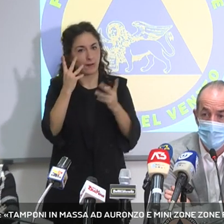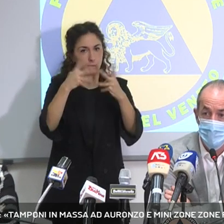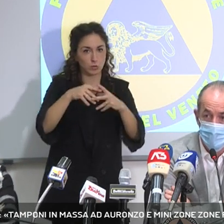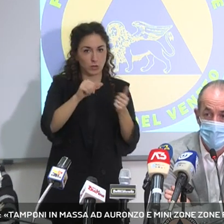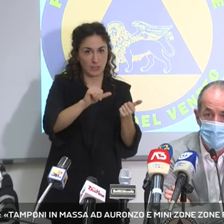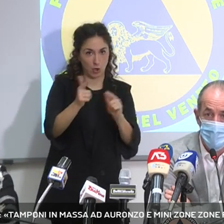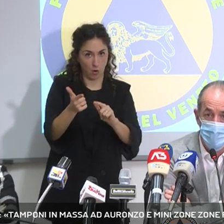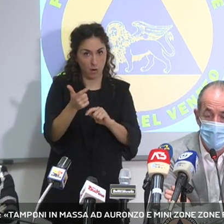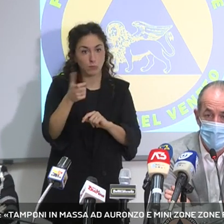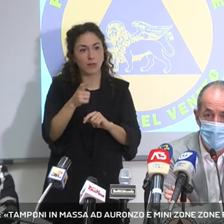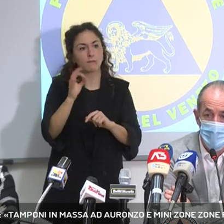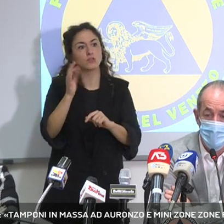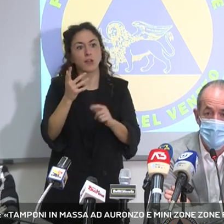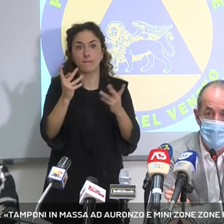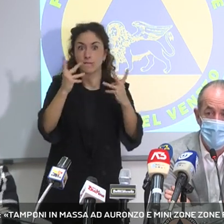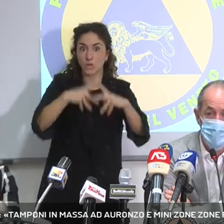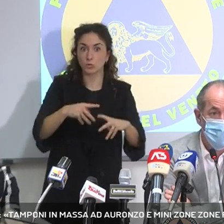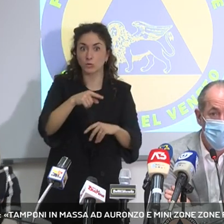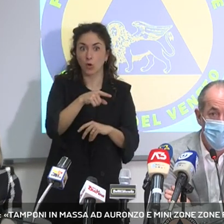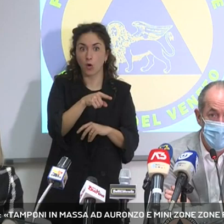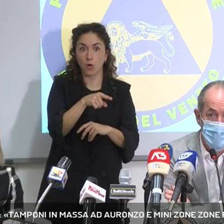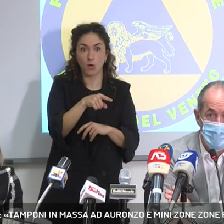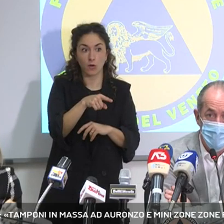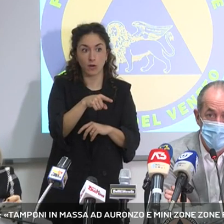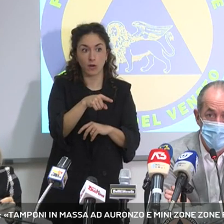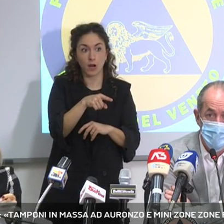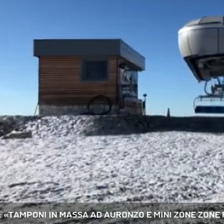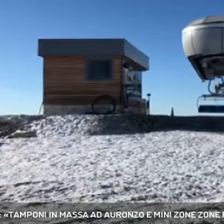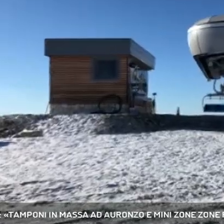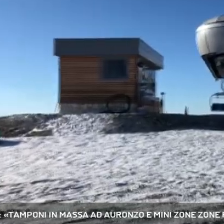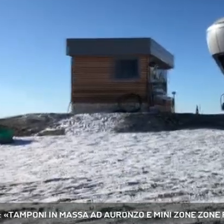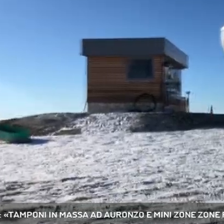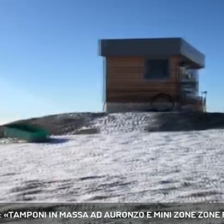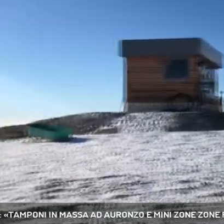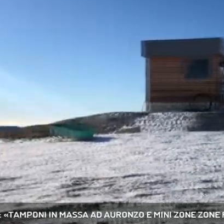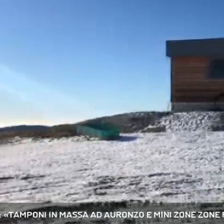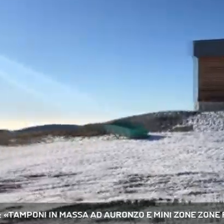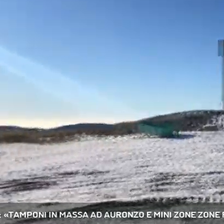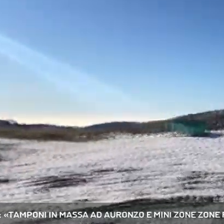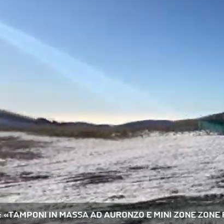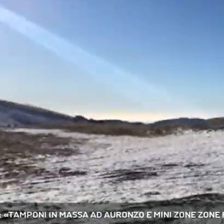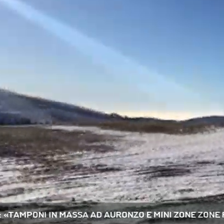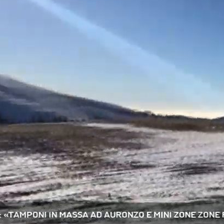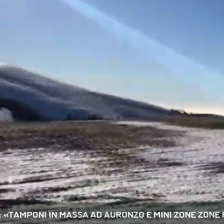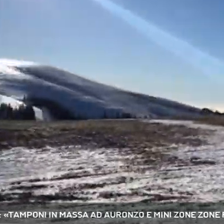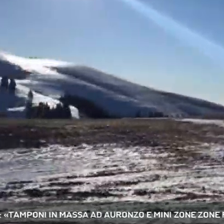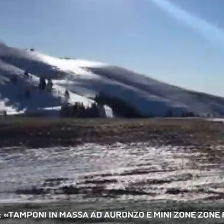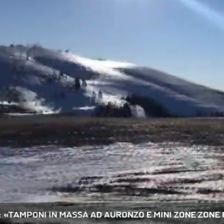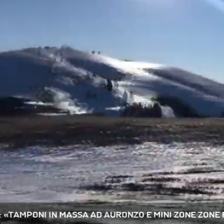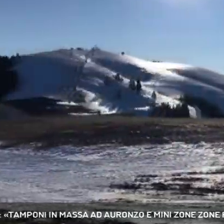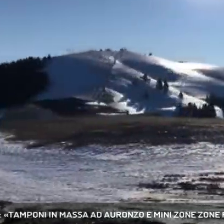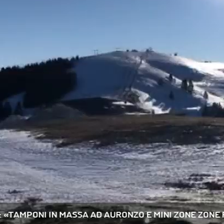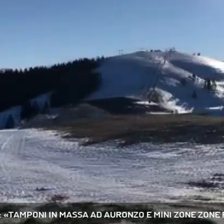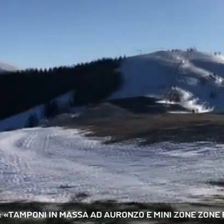perché se ci fosse una tenuta non ci sarebbe nessun motivo per tenere richiusi. Dalle regioni è poi partita la richiesta al governo di una